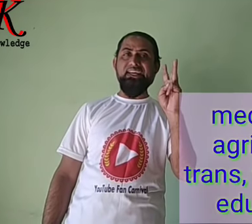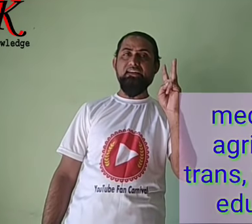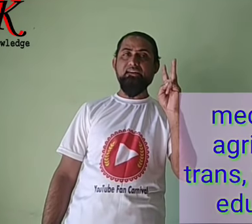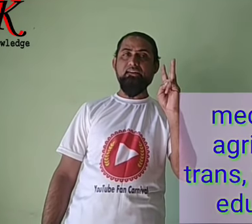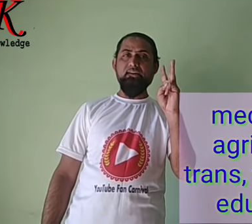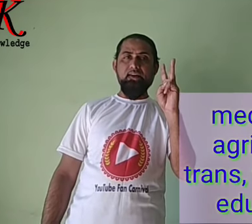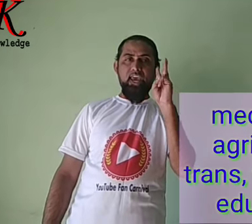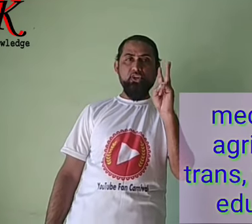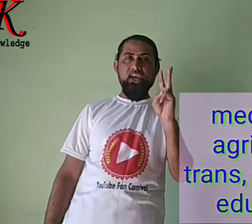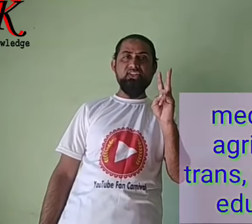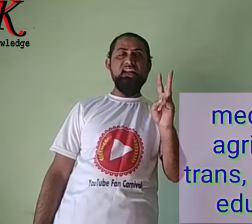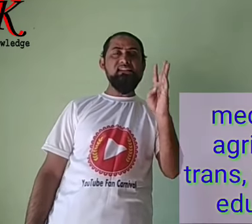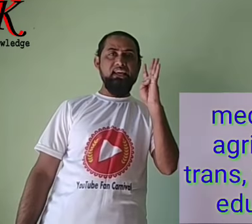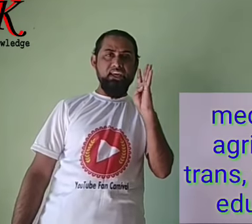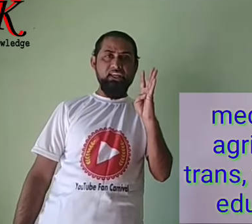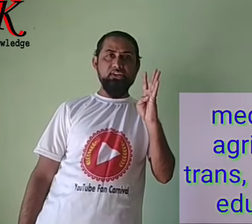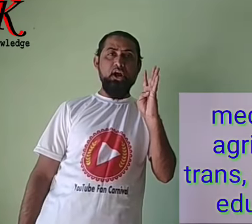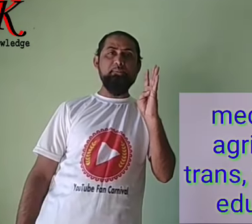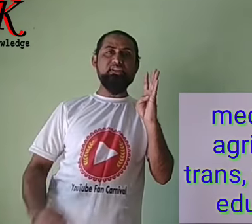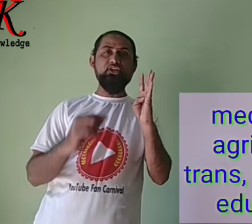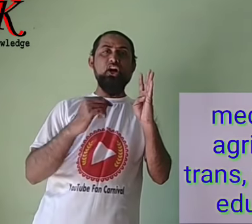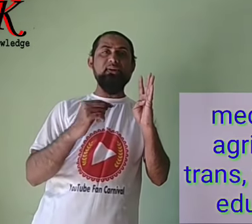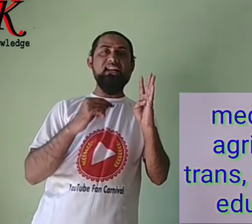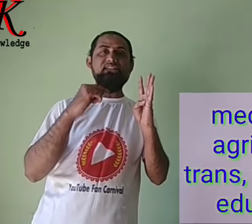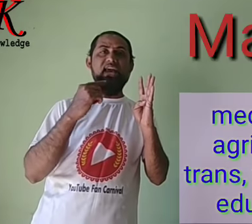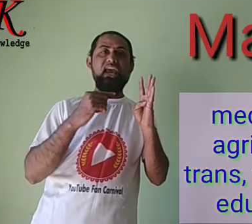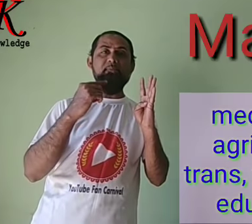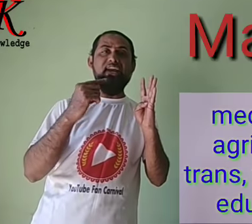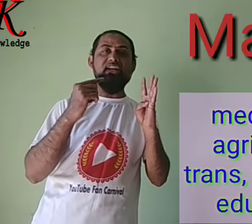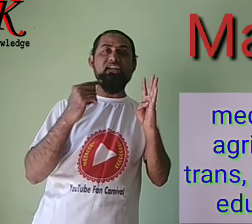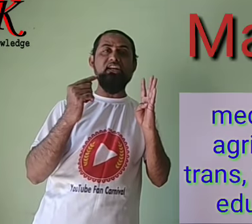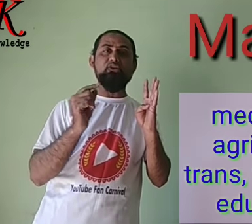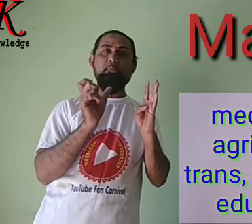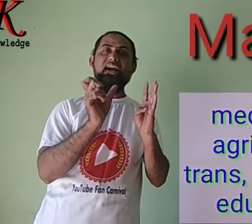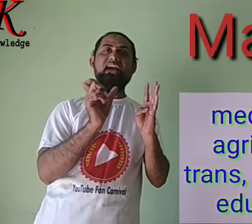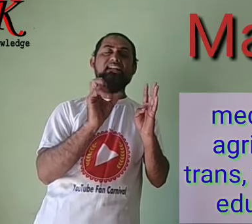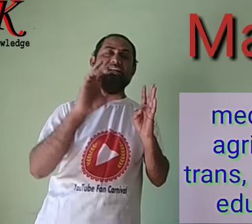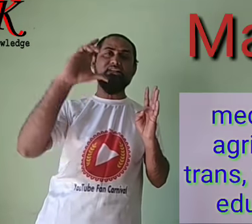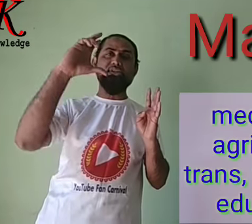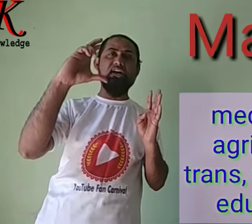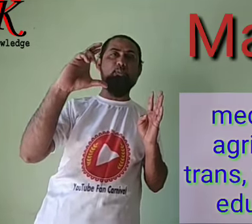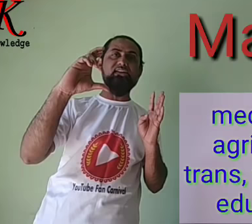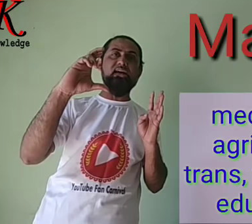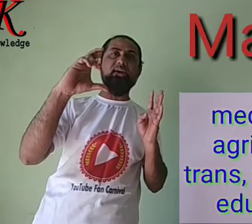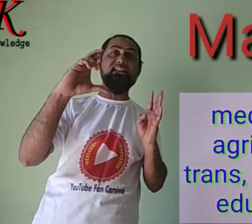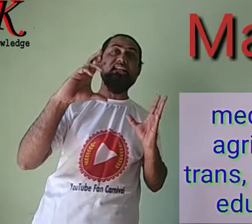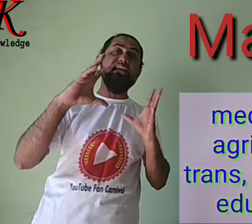education e तो आप इसका एक short बना लीजिए m-a-t-e तो मैट याद रखने से चारो points आपके यादा जैंगे